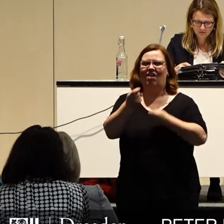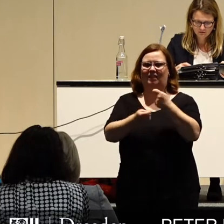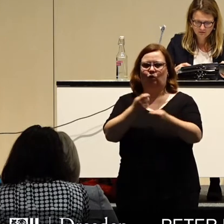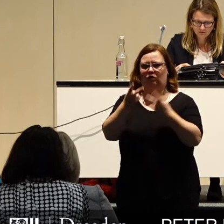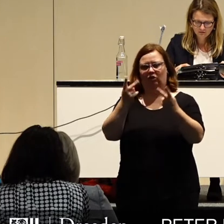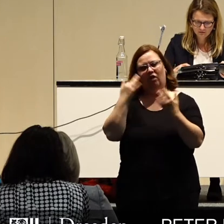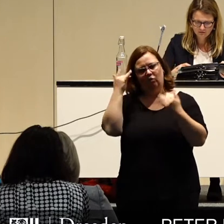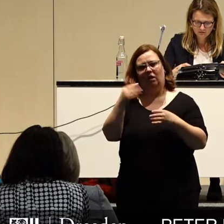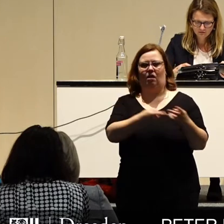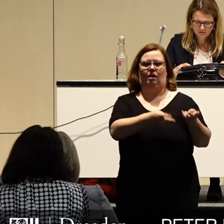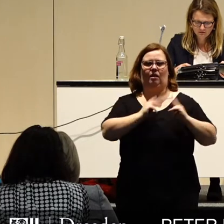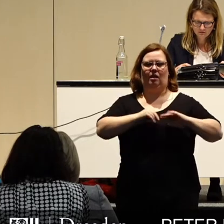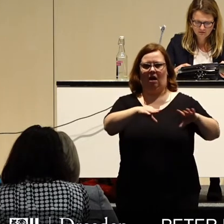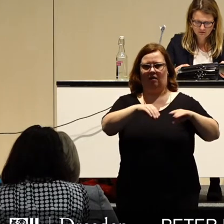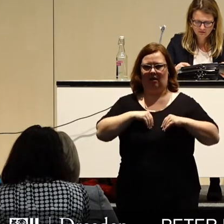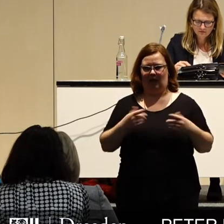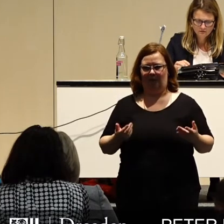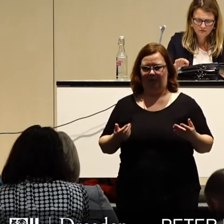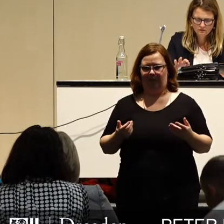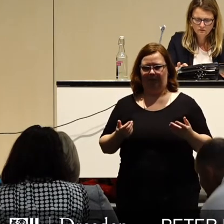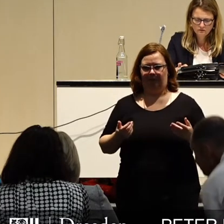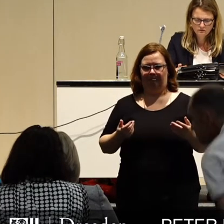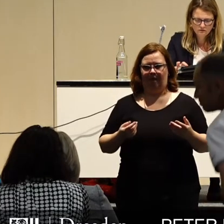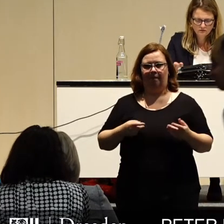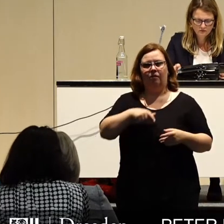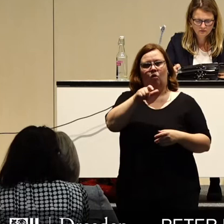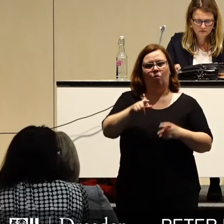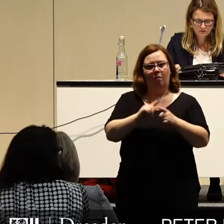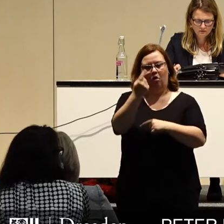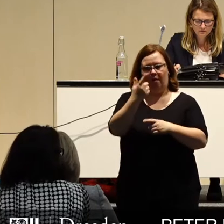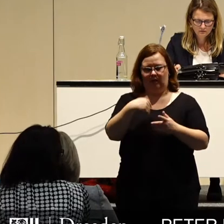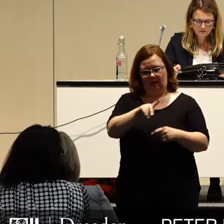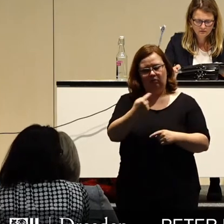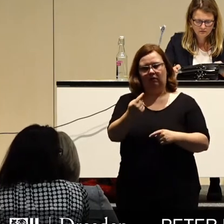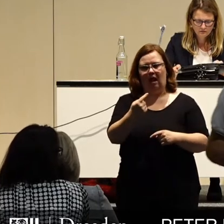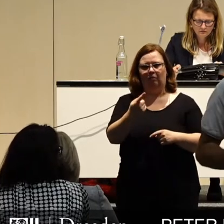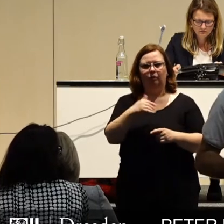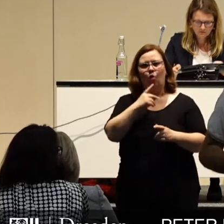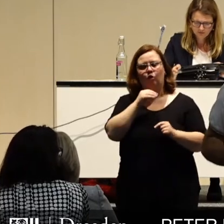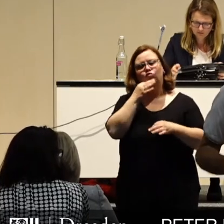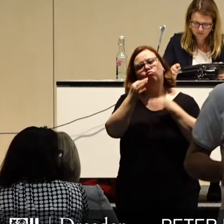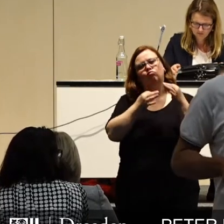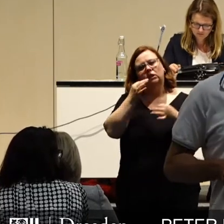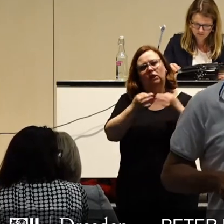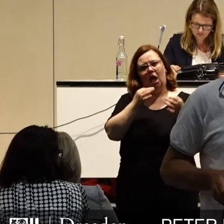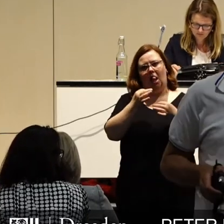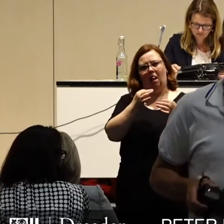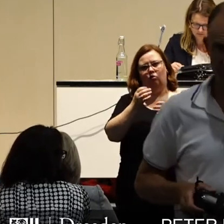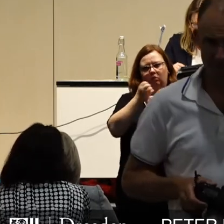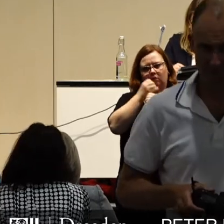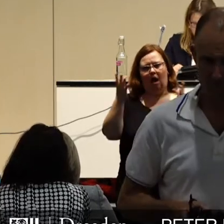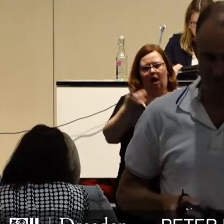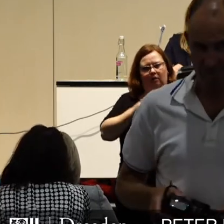nachzudenken. Das vom Oberbürgermeister ins Spiel gebrachte Modell eines eng begrenzten und mit einem klaren